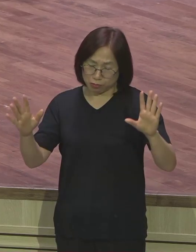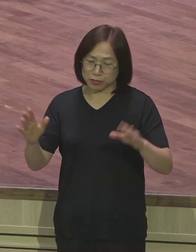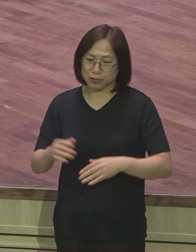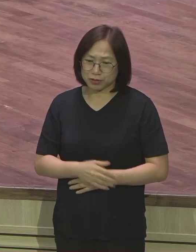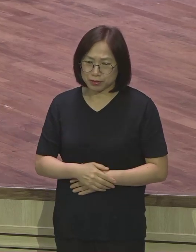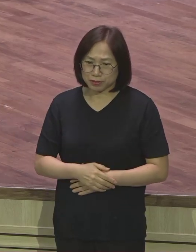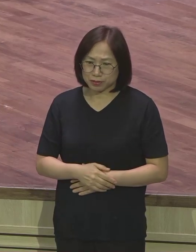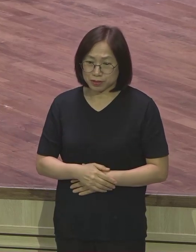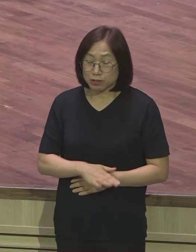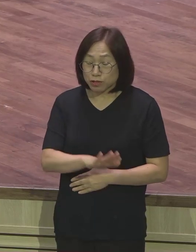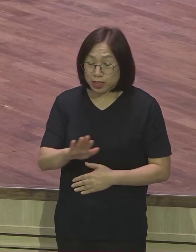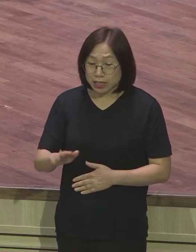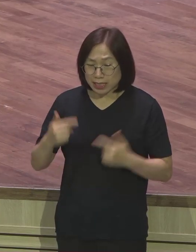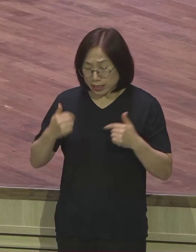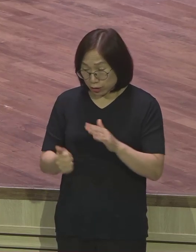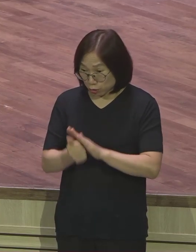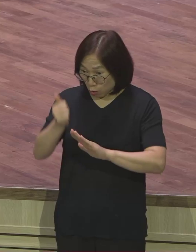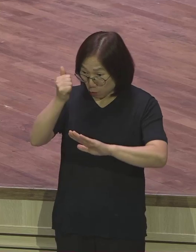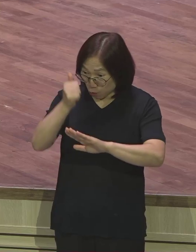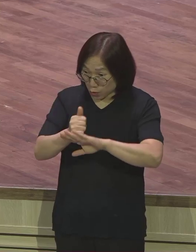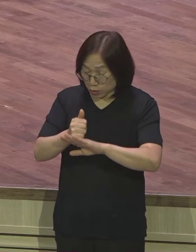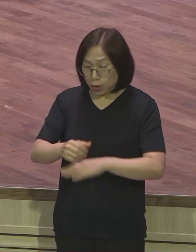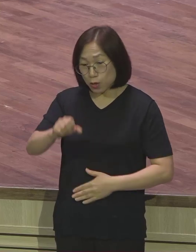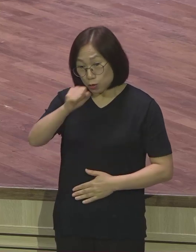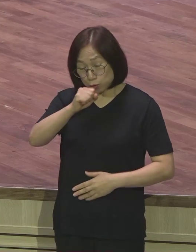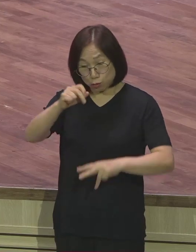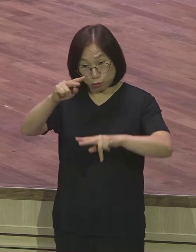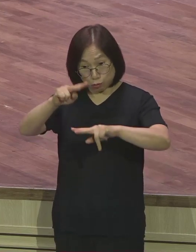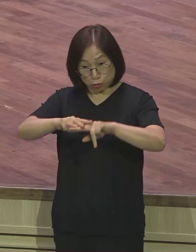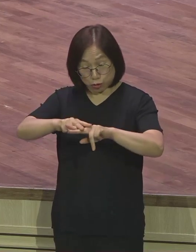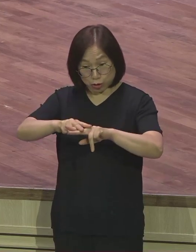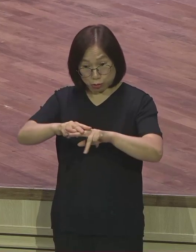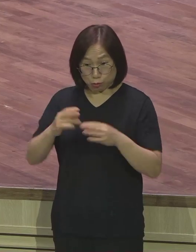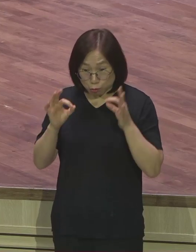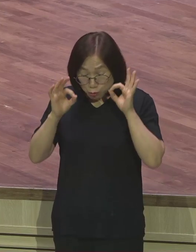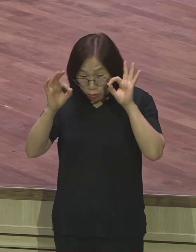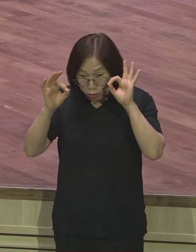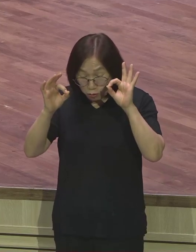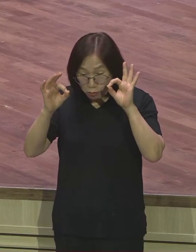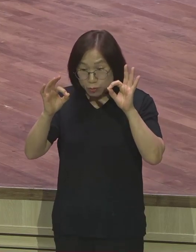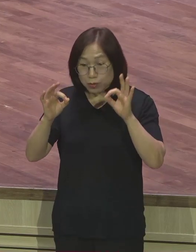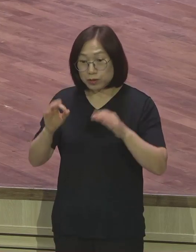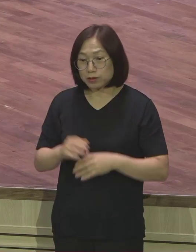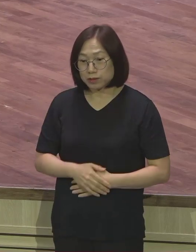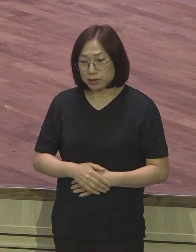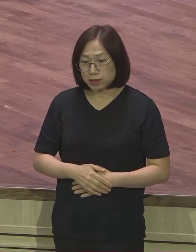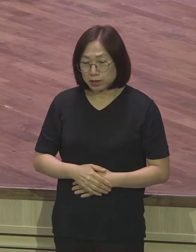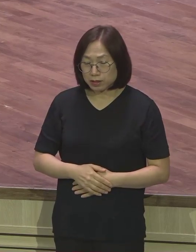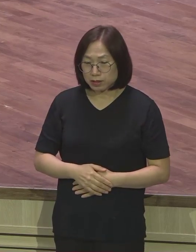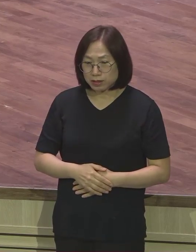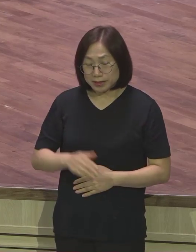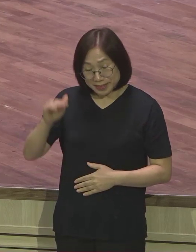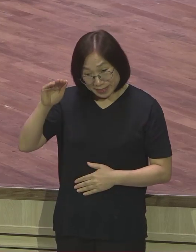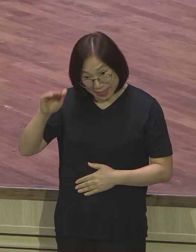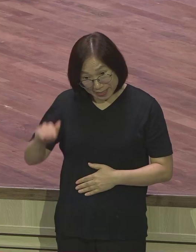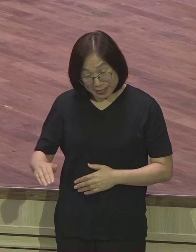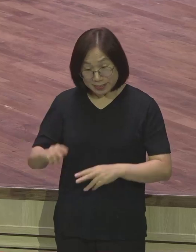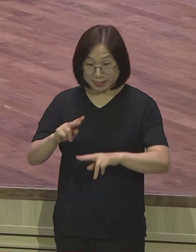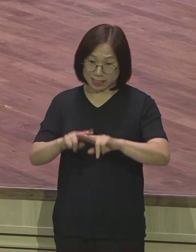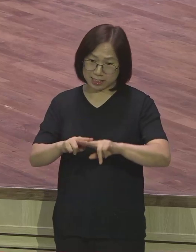우리는 늘 성공된 자리 좋은 위치에 서려고 애쓰고 몸부림칩니다. 좀 안 좋은 곳에 있게 되면요 마치